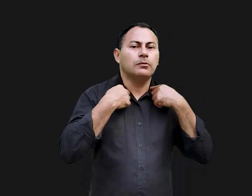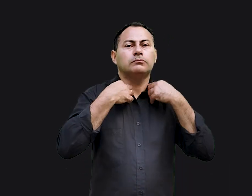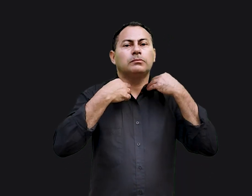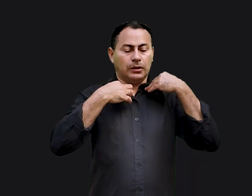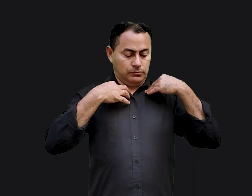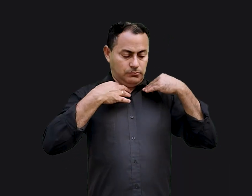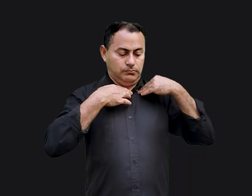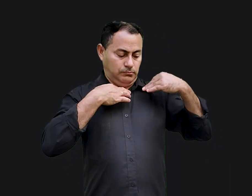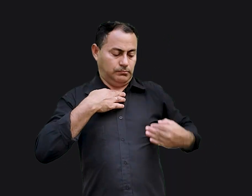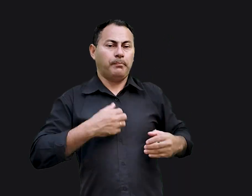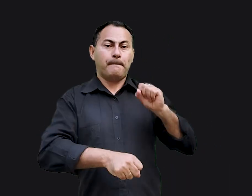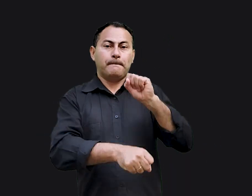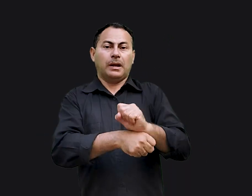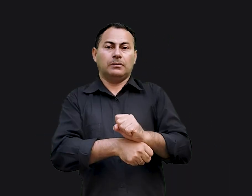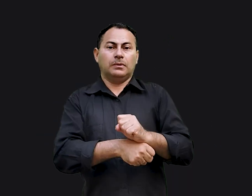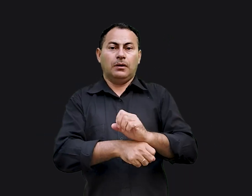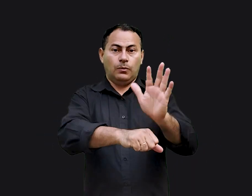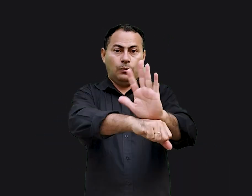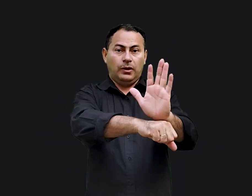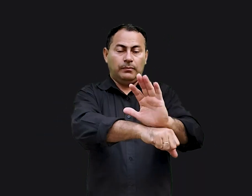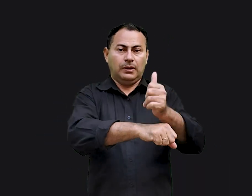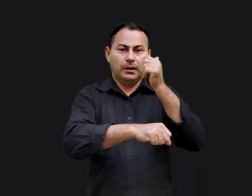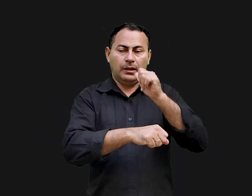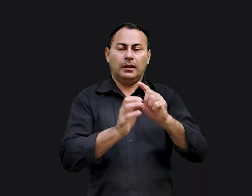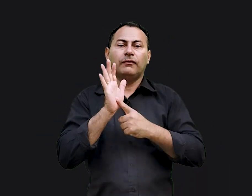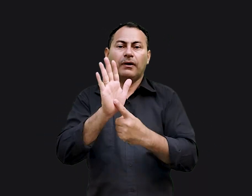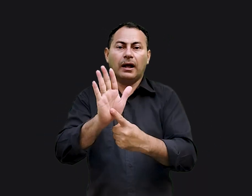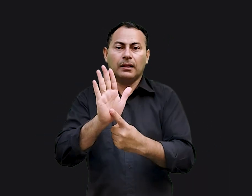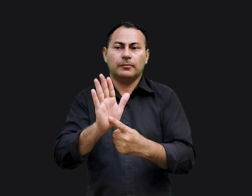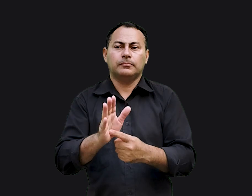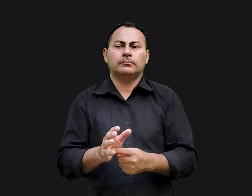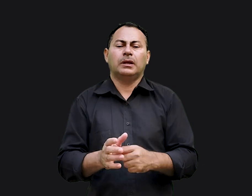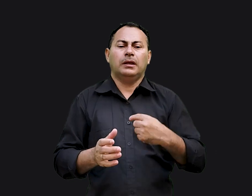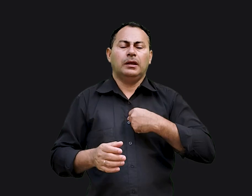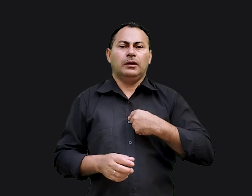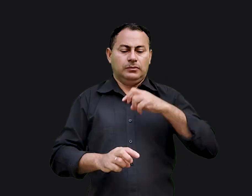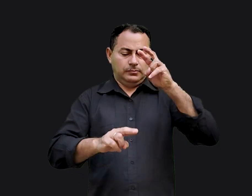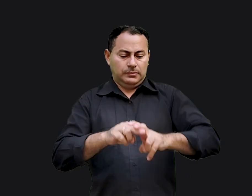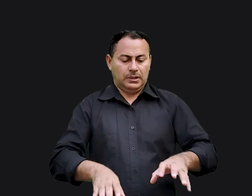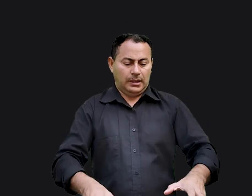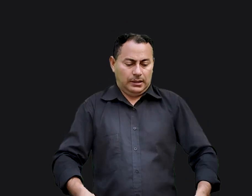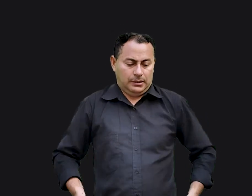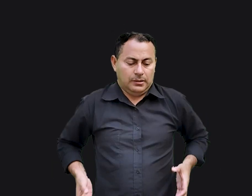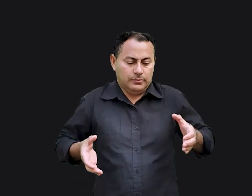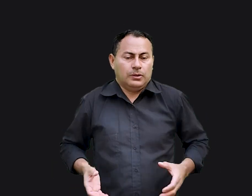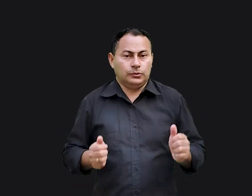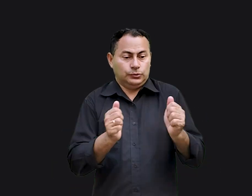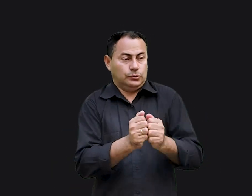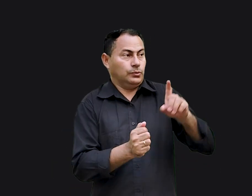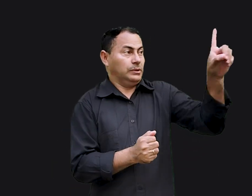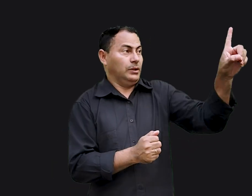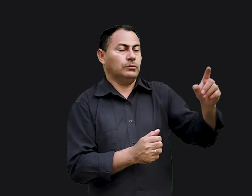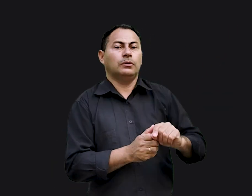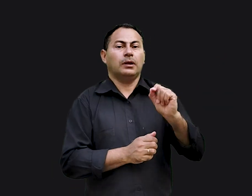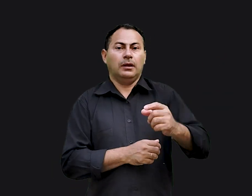corpo, do pescoço para baixo. No seu filme, ela declara Prefiro estar nesta cadeira de rodas com Deus